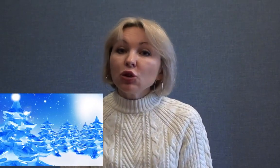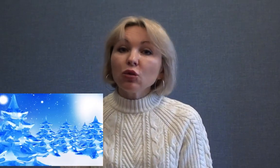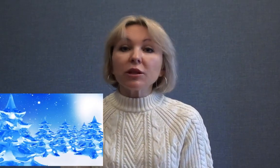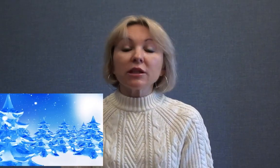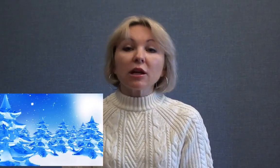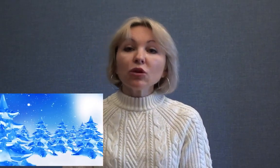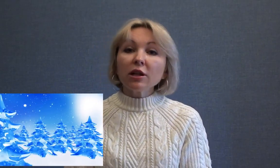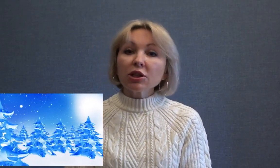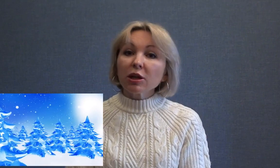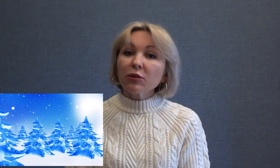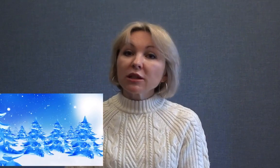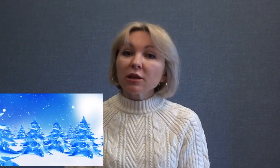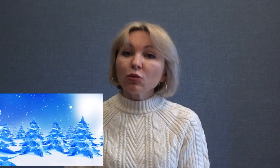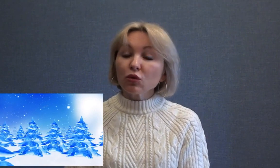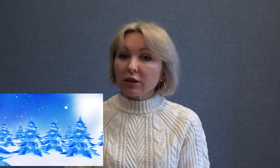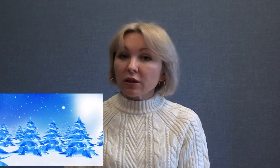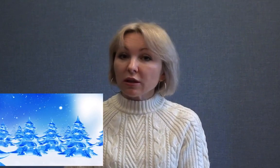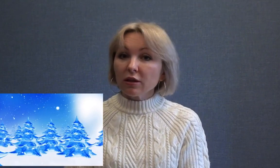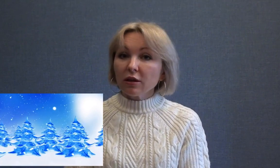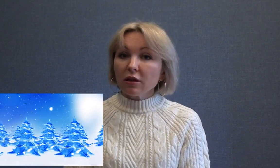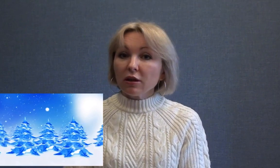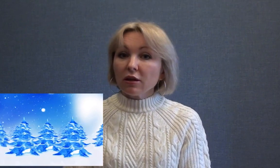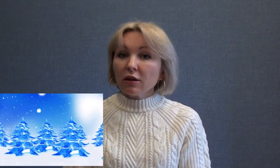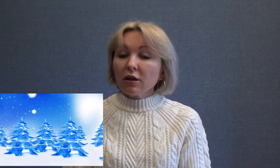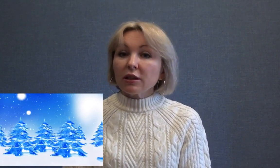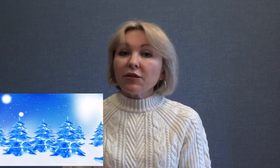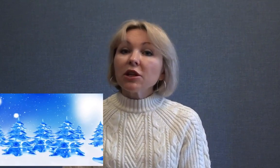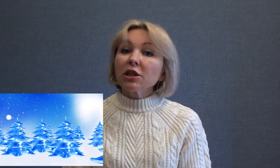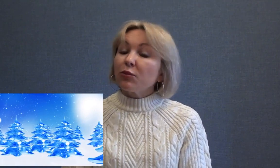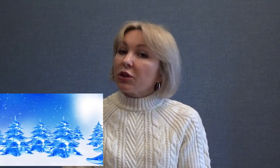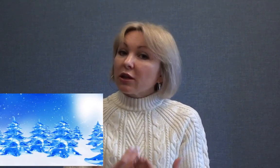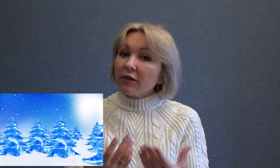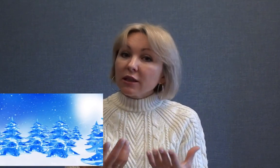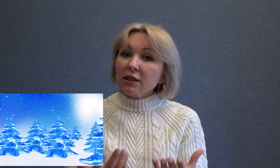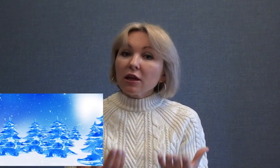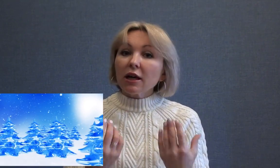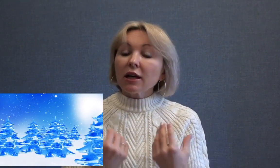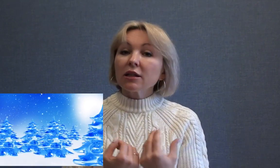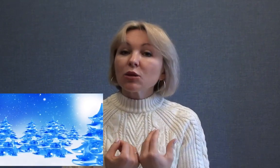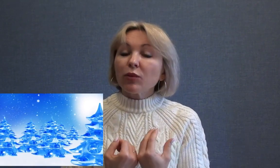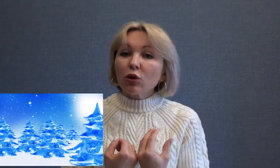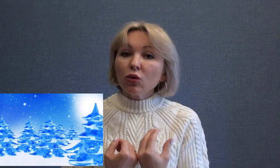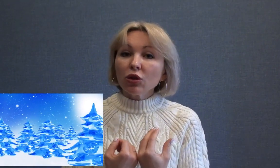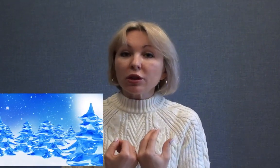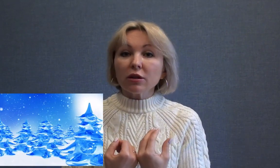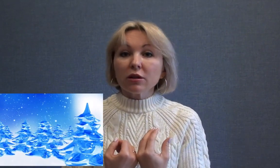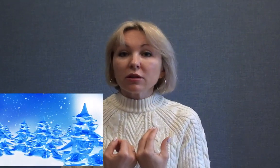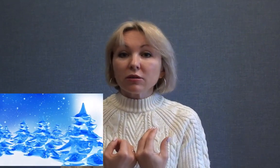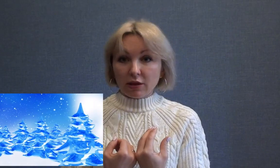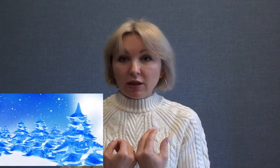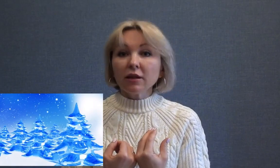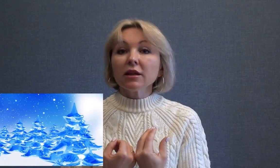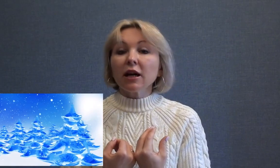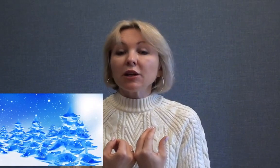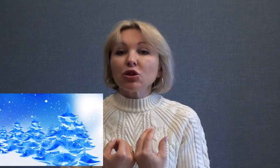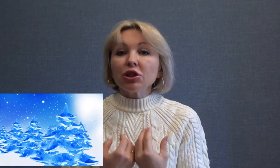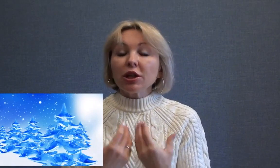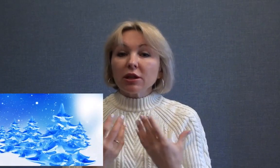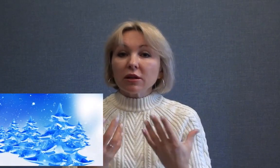думаете, какой должна быть эта музыка? Наверное, передавать характер погоды, ощущение